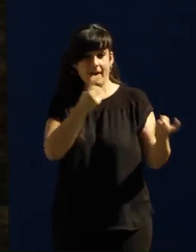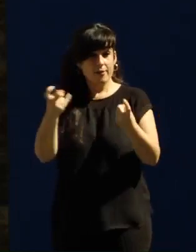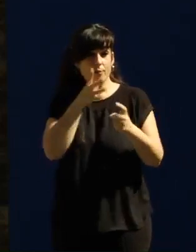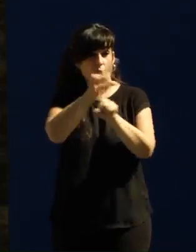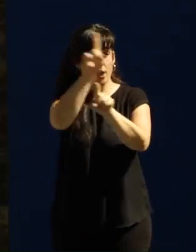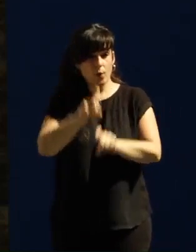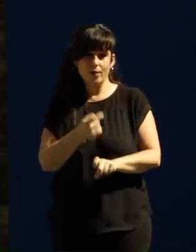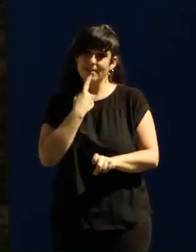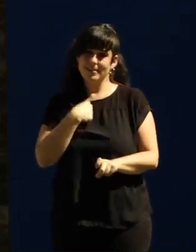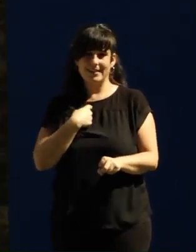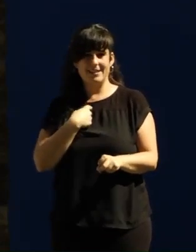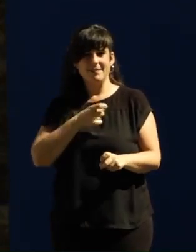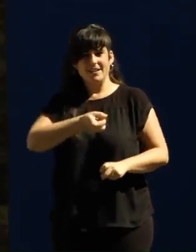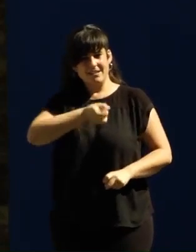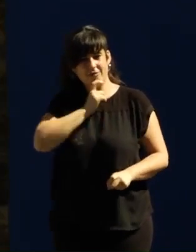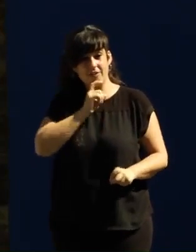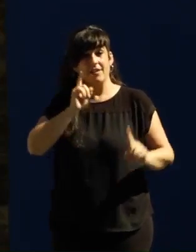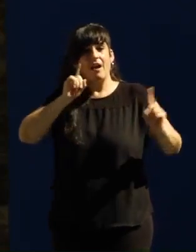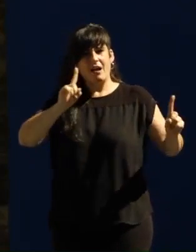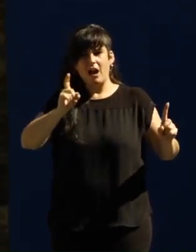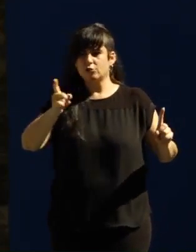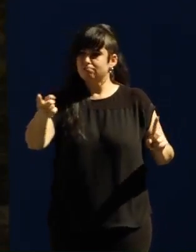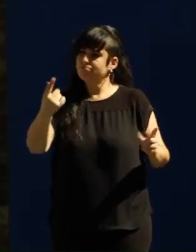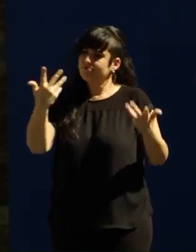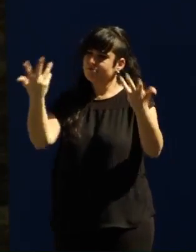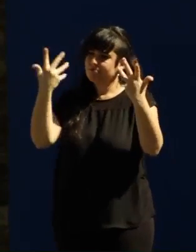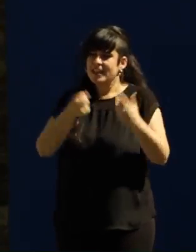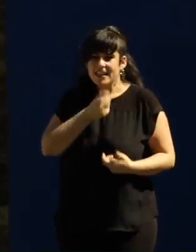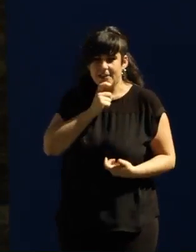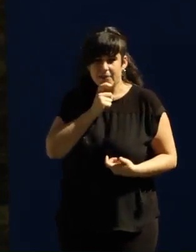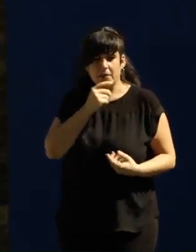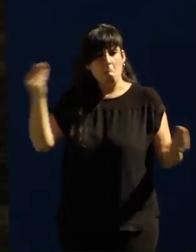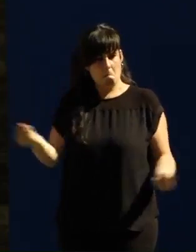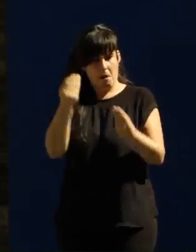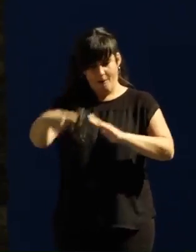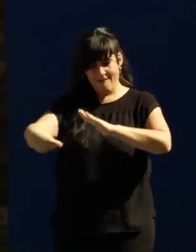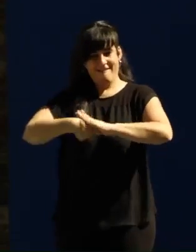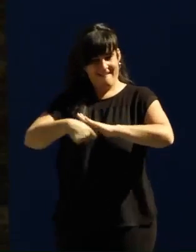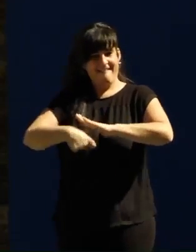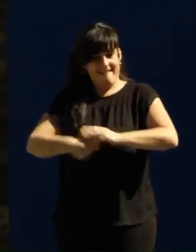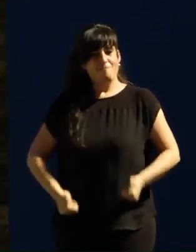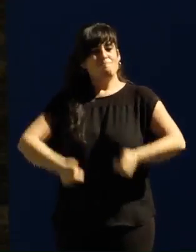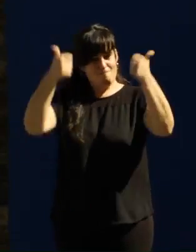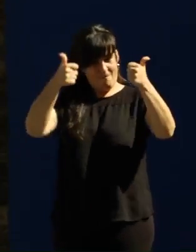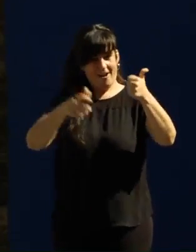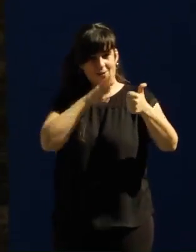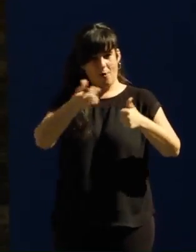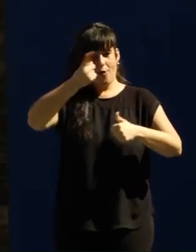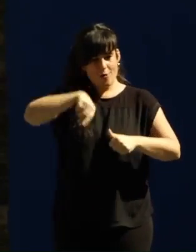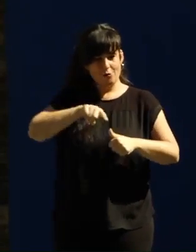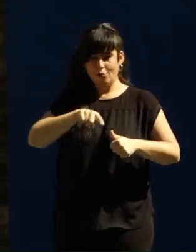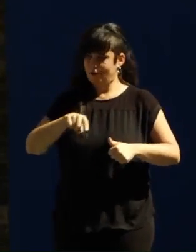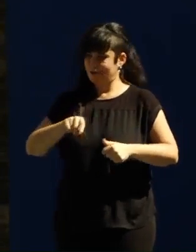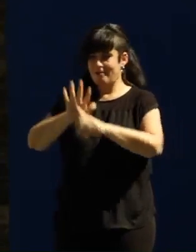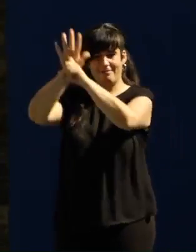dicen que es difícil. Pues si es difícil nos estimula más. No ha sido fácil llegar hasta aquí. Y hemos llegado dándonos el gustazo de darles una